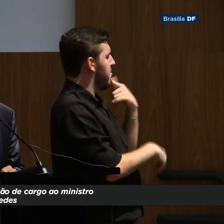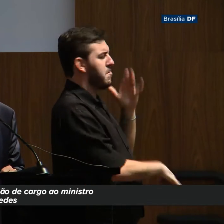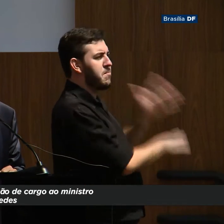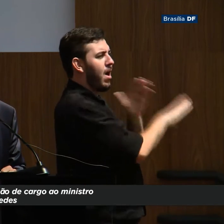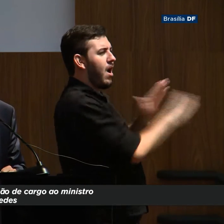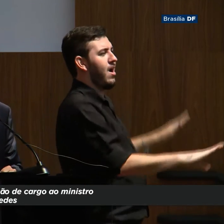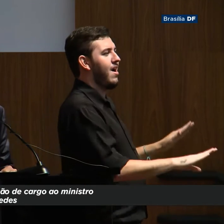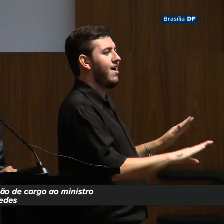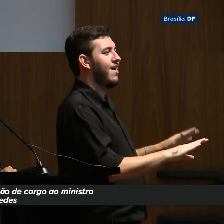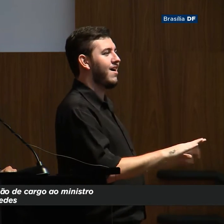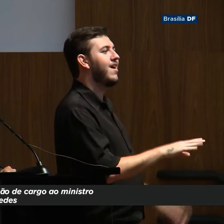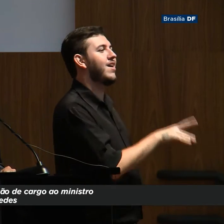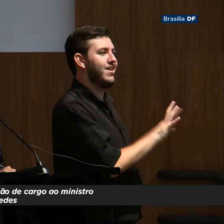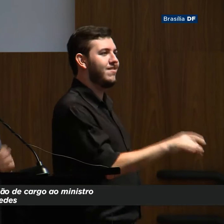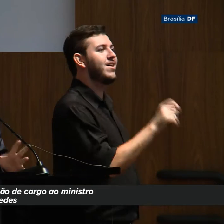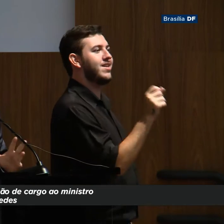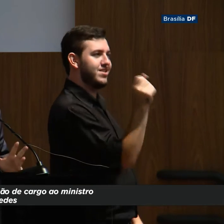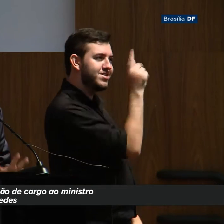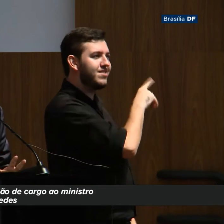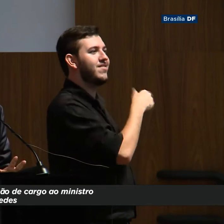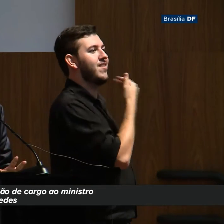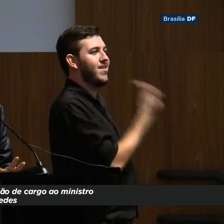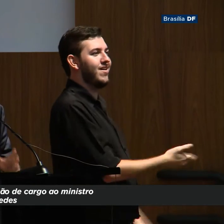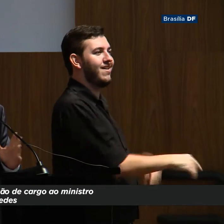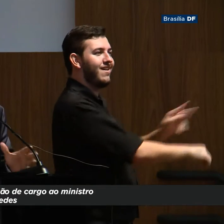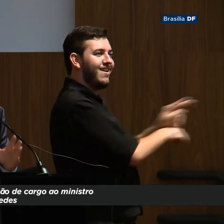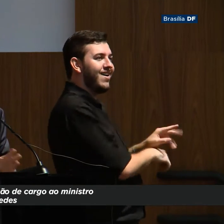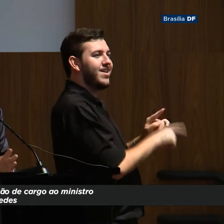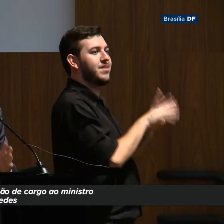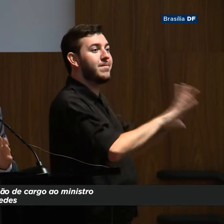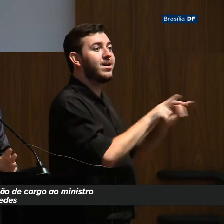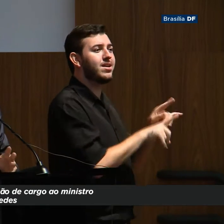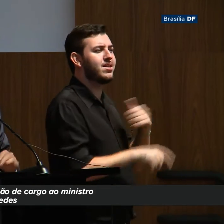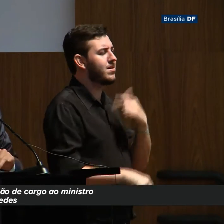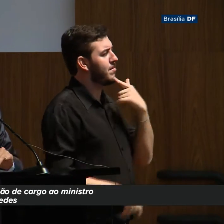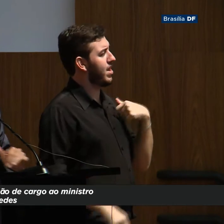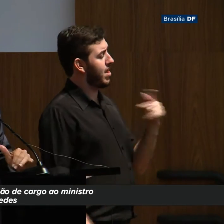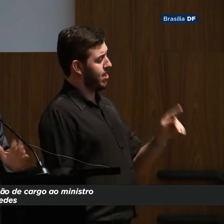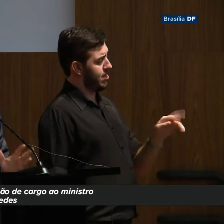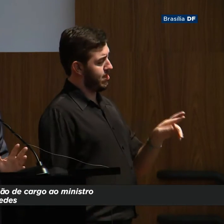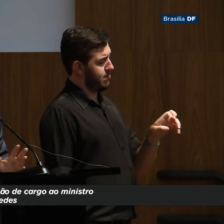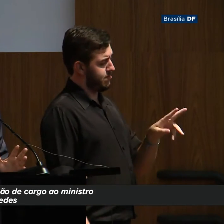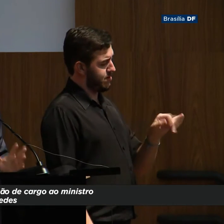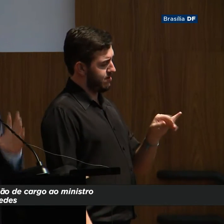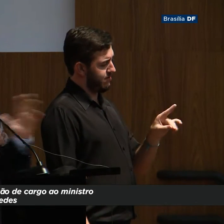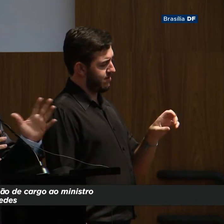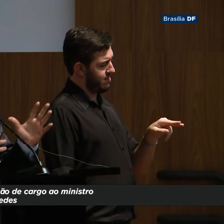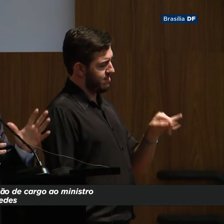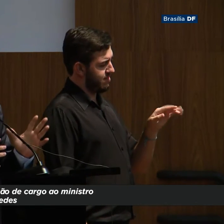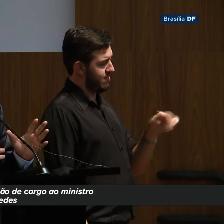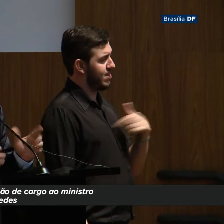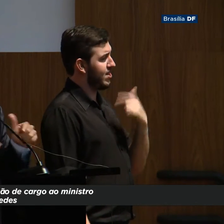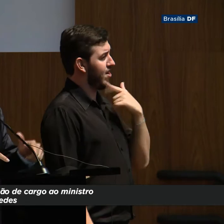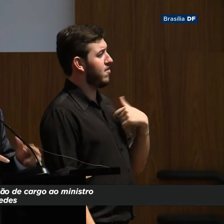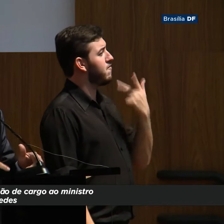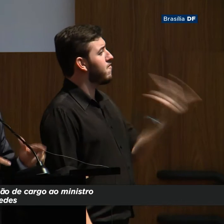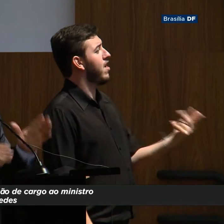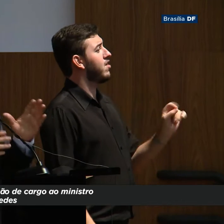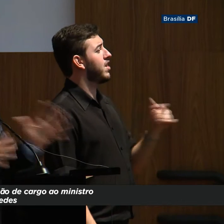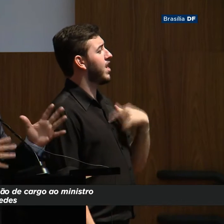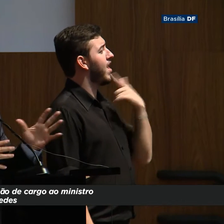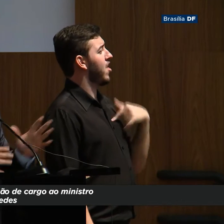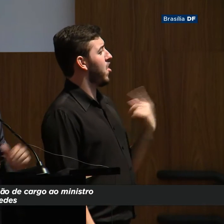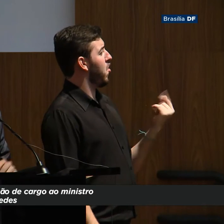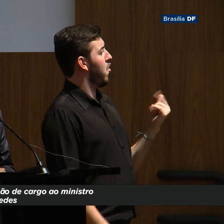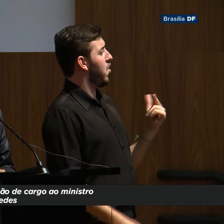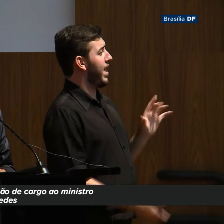Da mesma forma, a Previdência, eu estava até dizendo que o primeiro e maior de todos os gastos é com a Previdência, que é atualmente